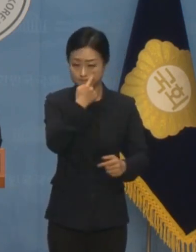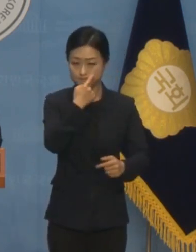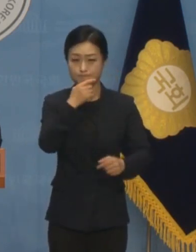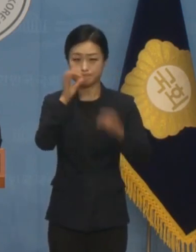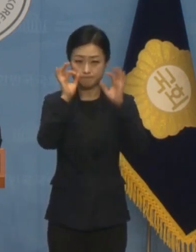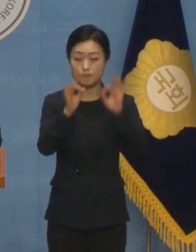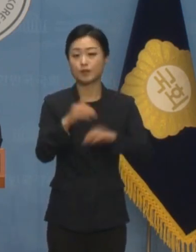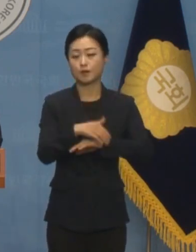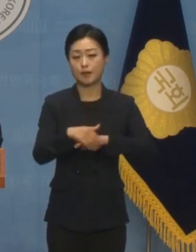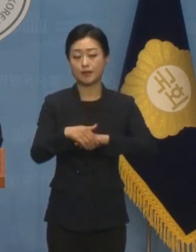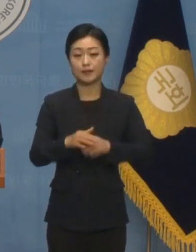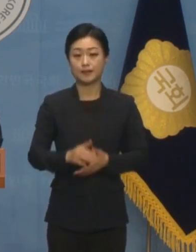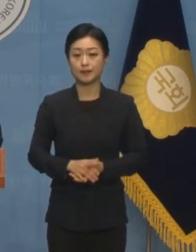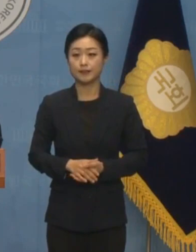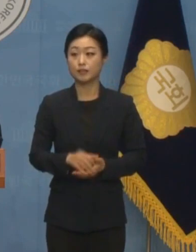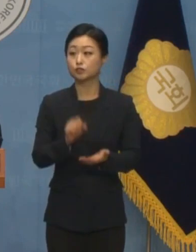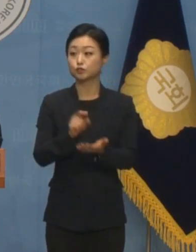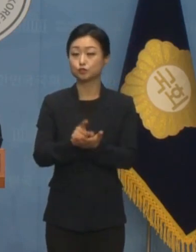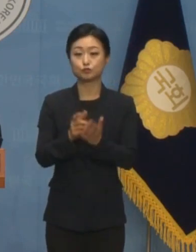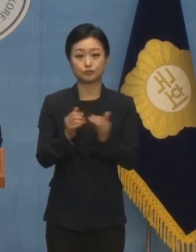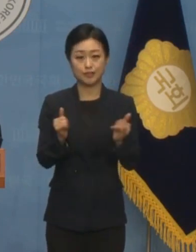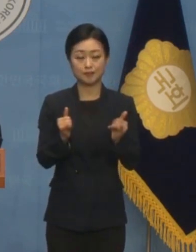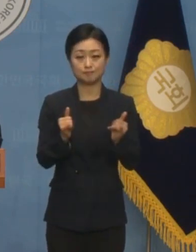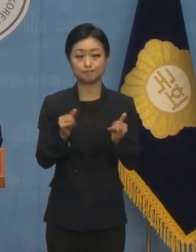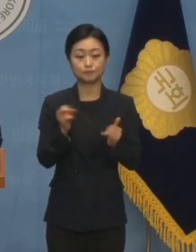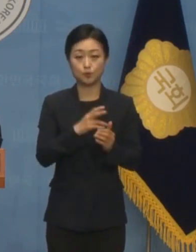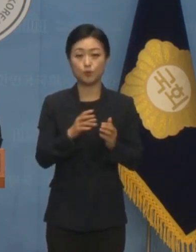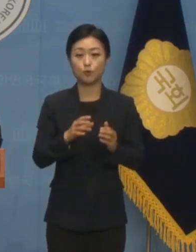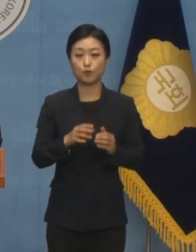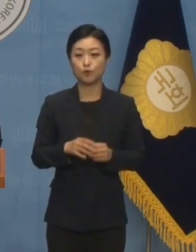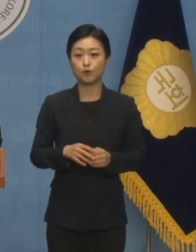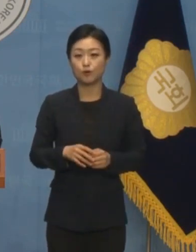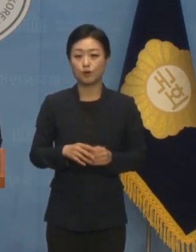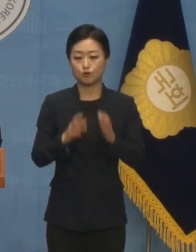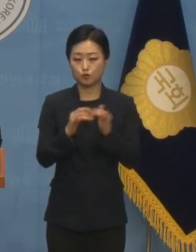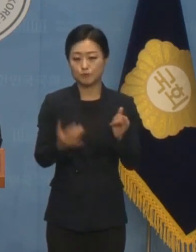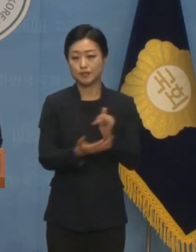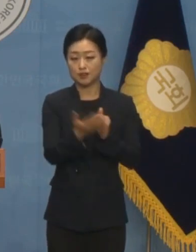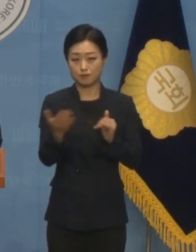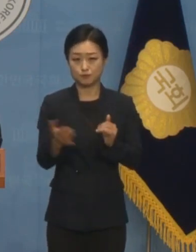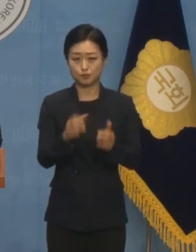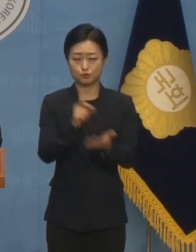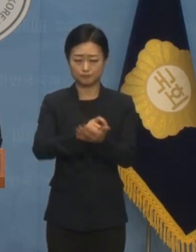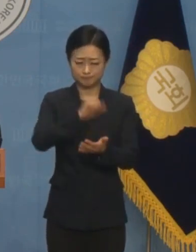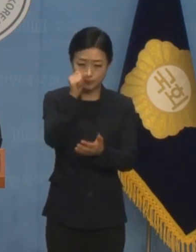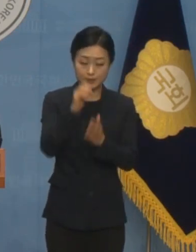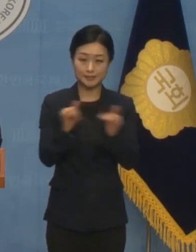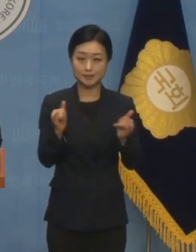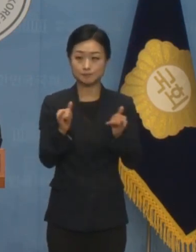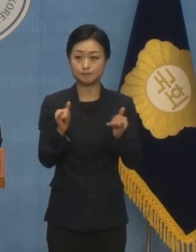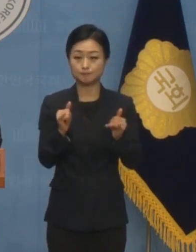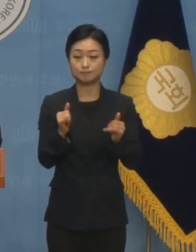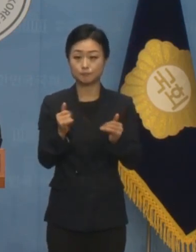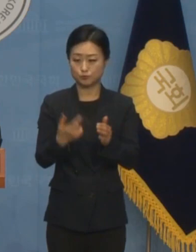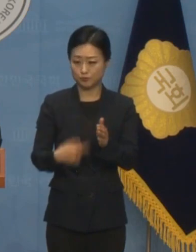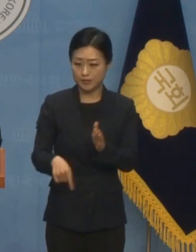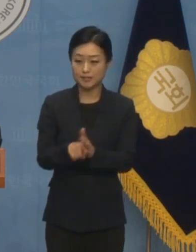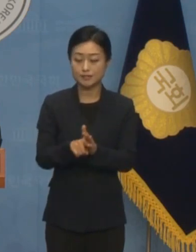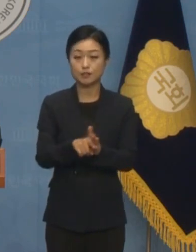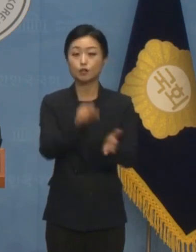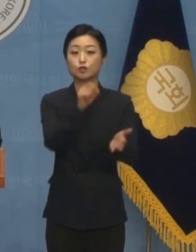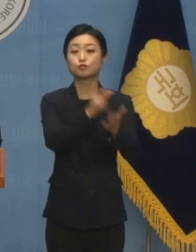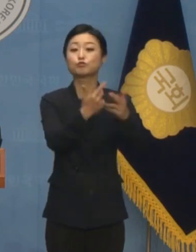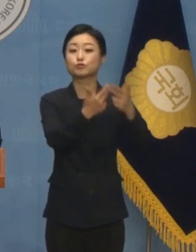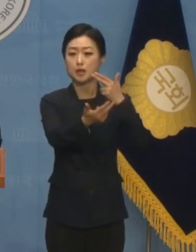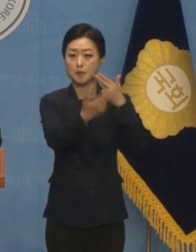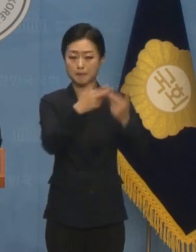것입니다 축구인들과 국민들의 신뢰 회복을 위한 대한축구협회의 능동적이고